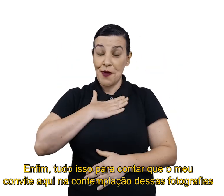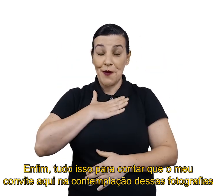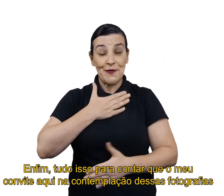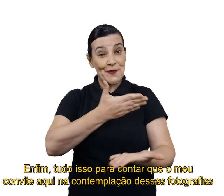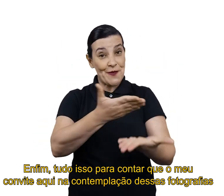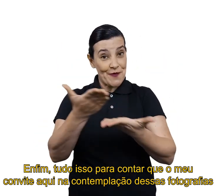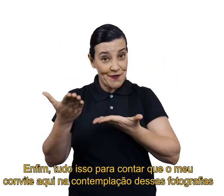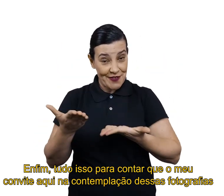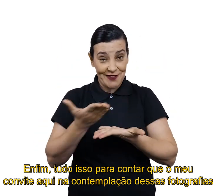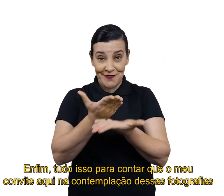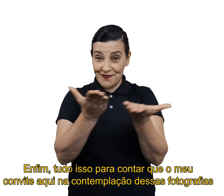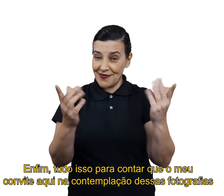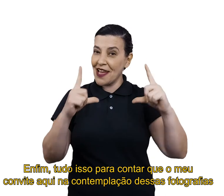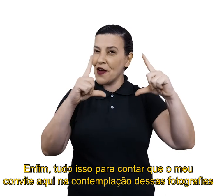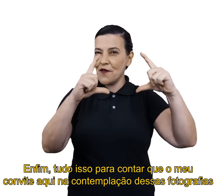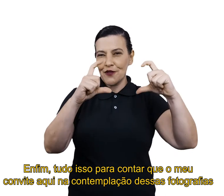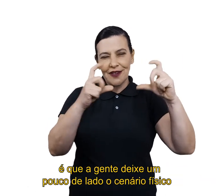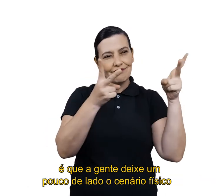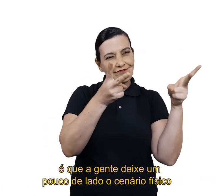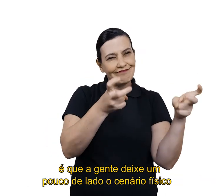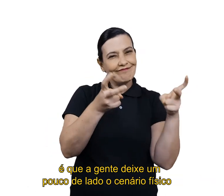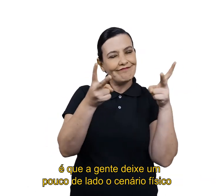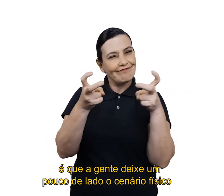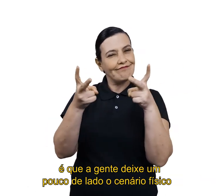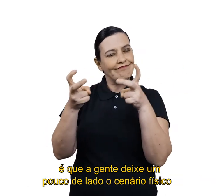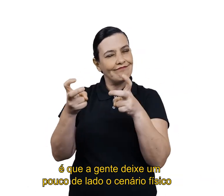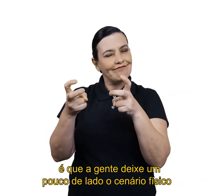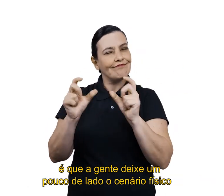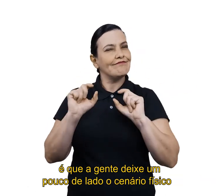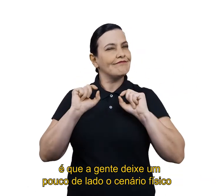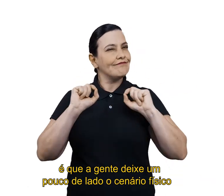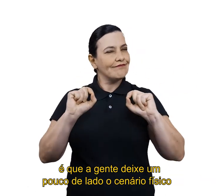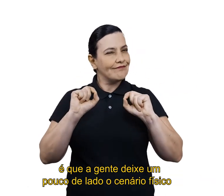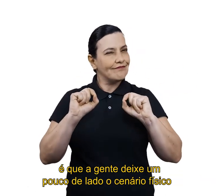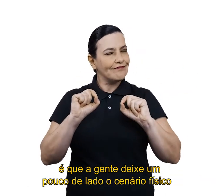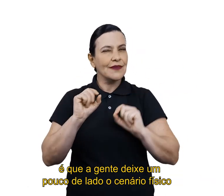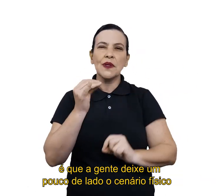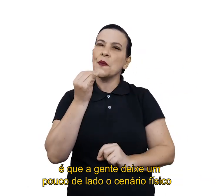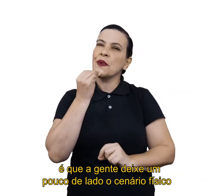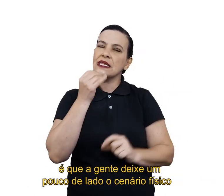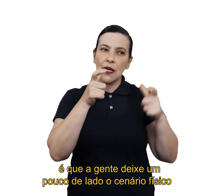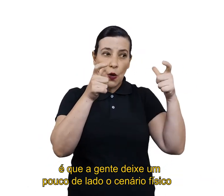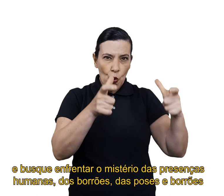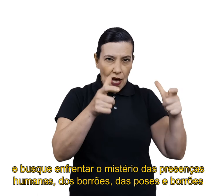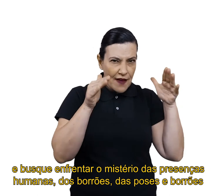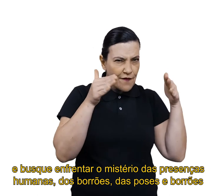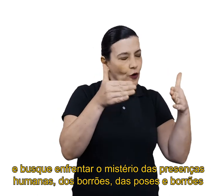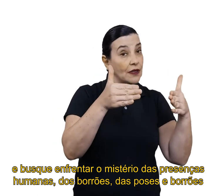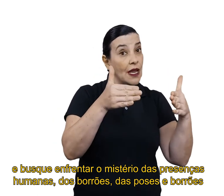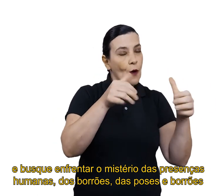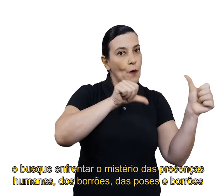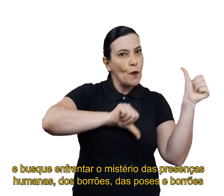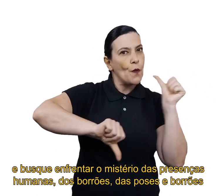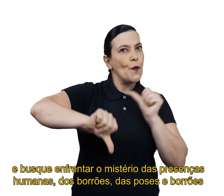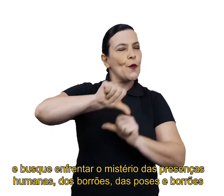convite aqui na contemplação dessas fotografias é que a gente deixe um pouco de lado o cenário físico e busque